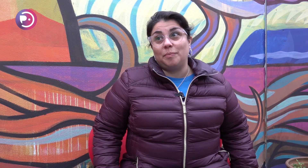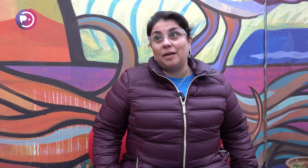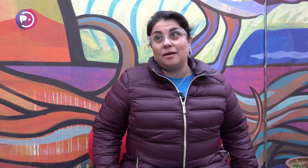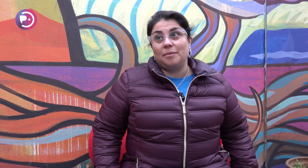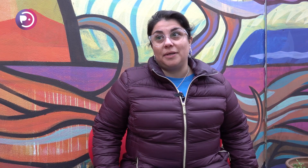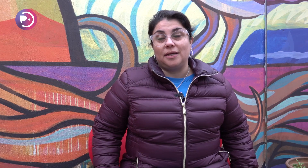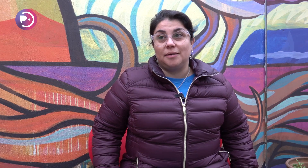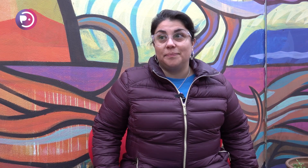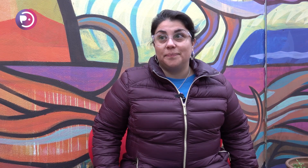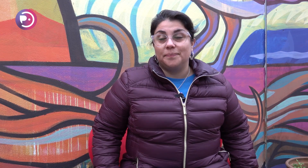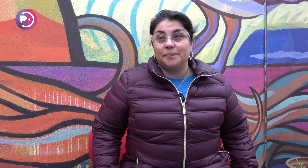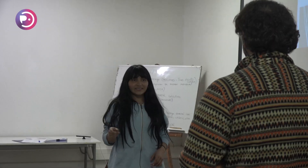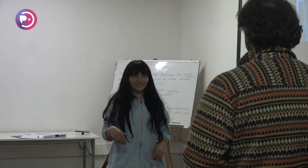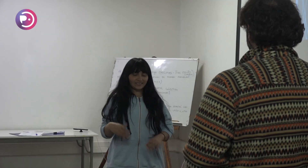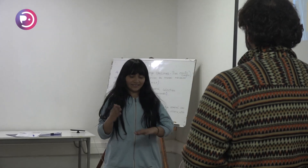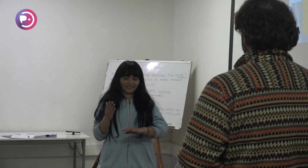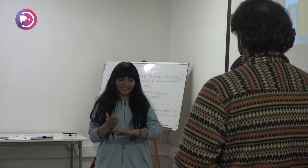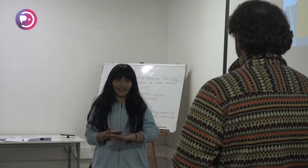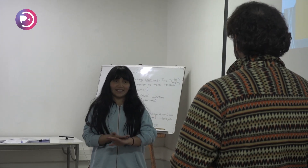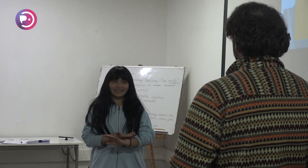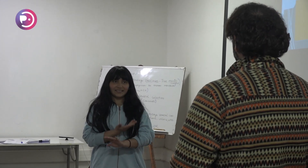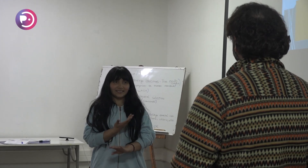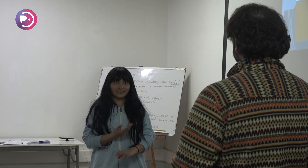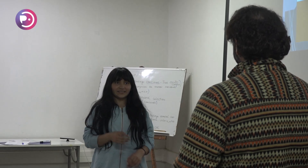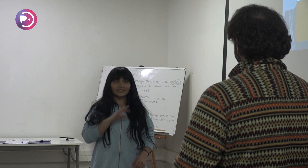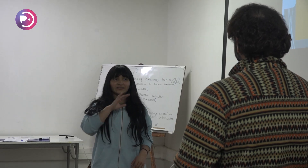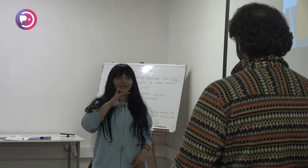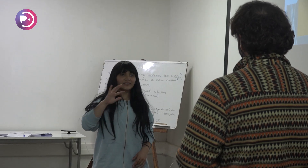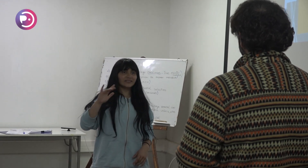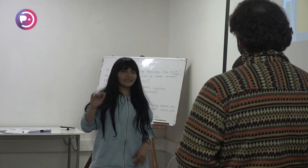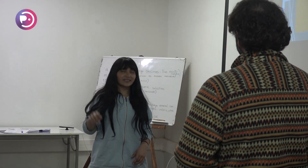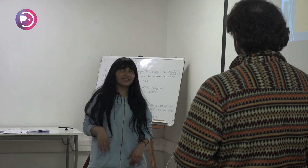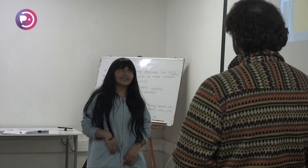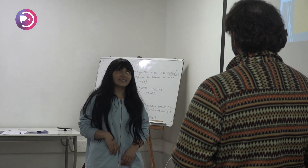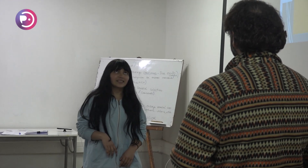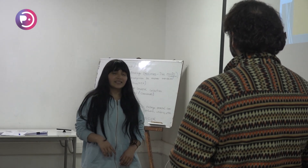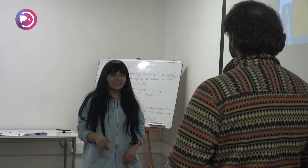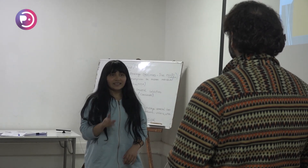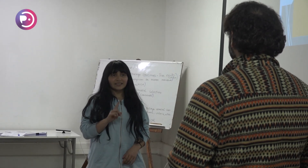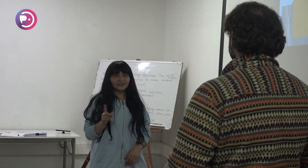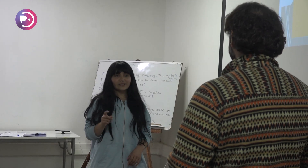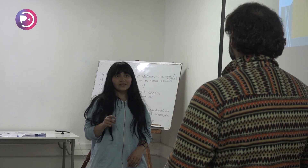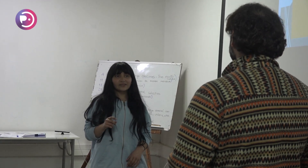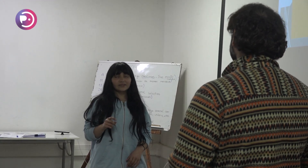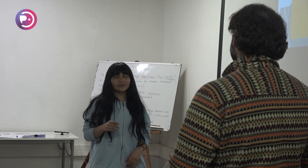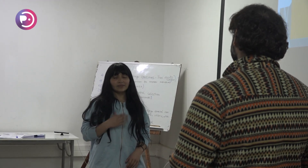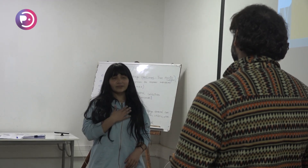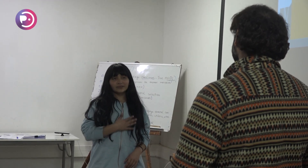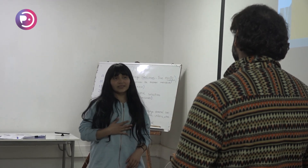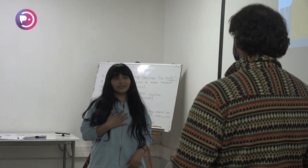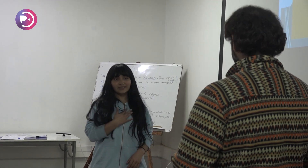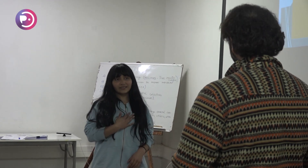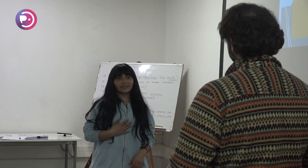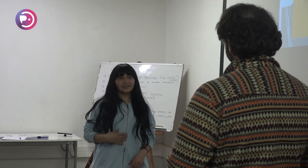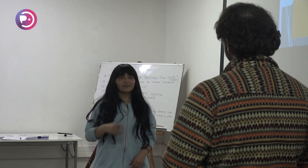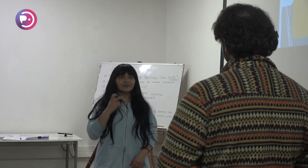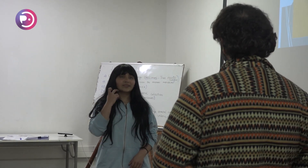para ella. Yo quiero estudiar algo relacionado con la salud y coincidero que en los servicios públicos